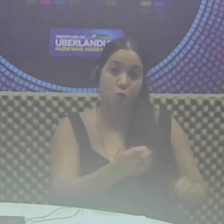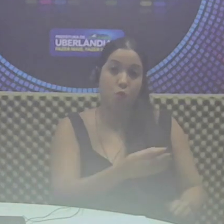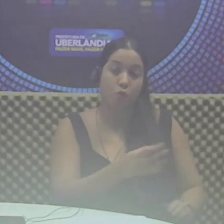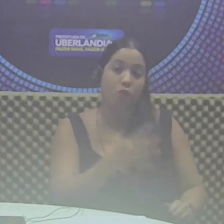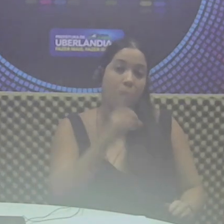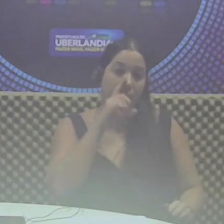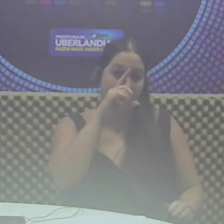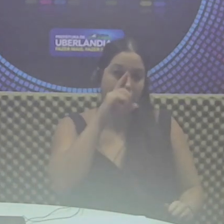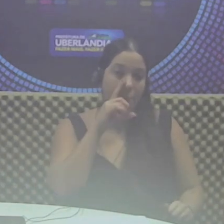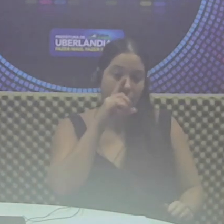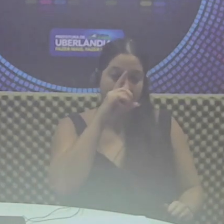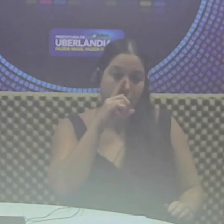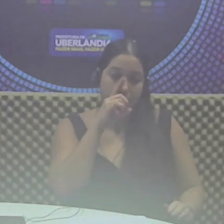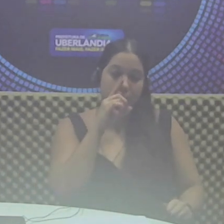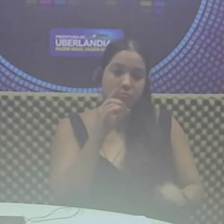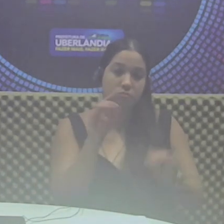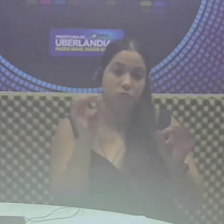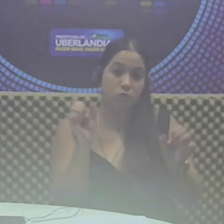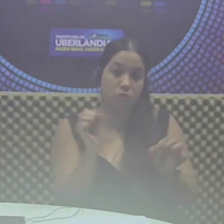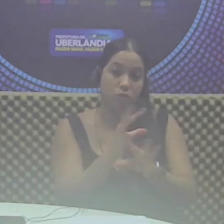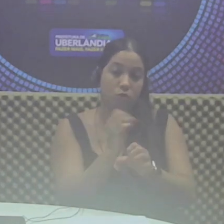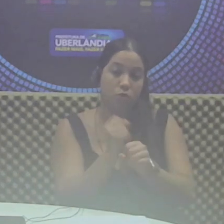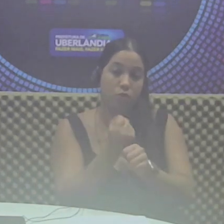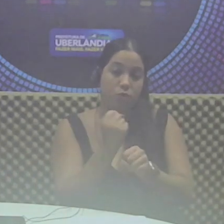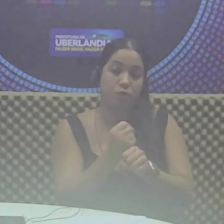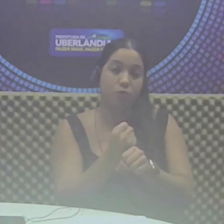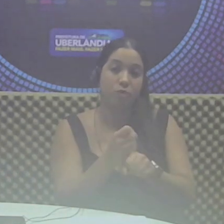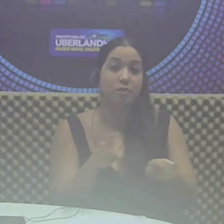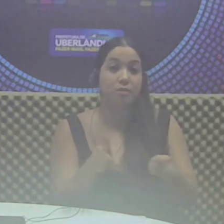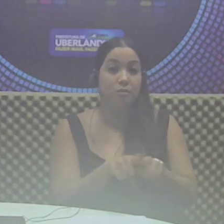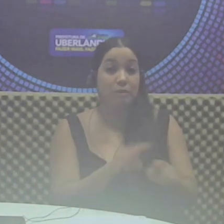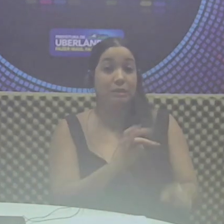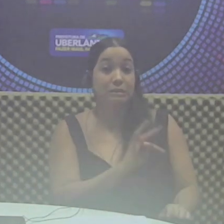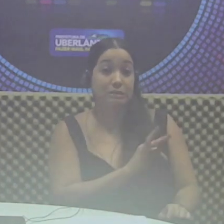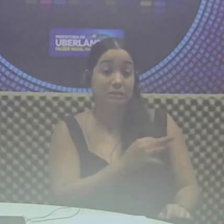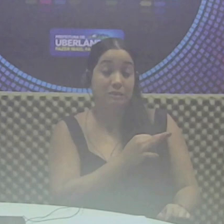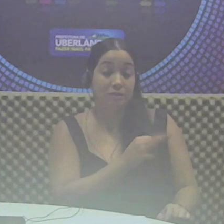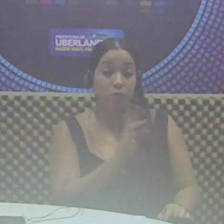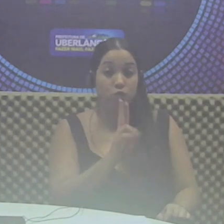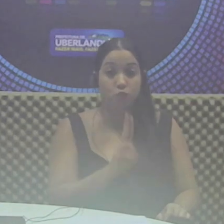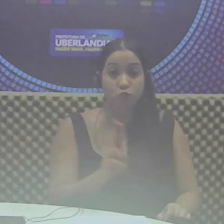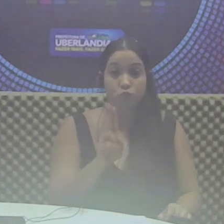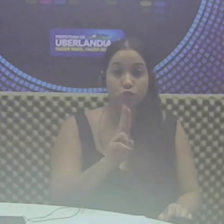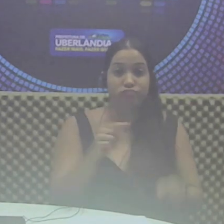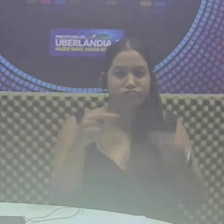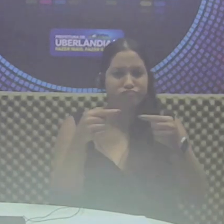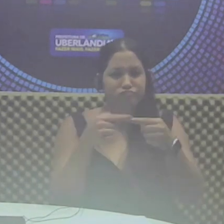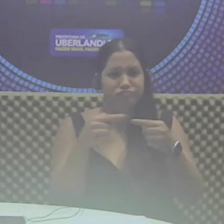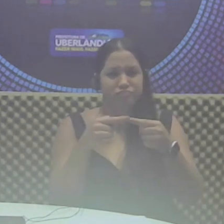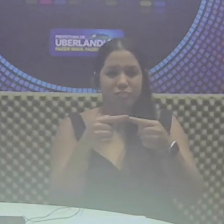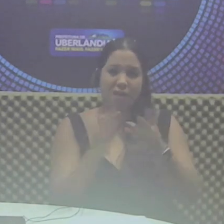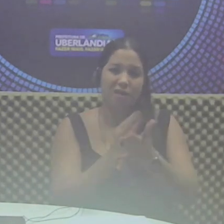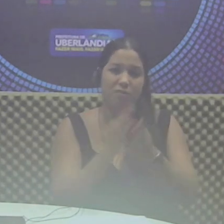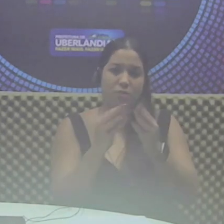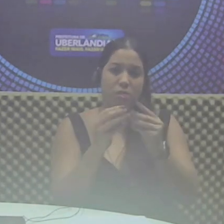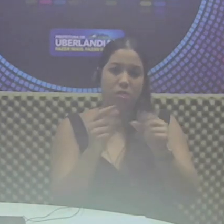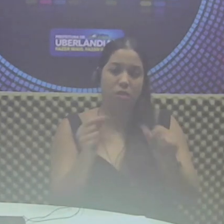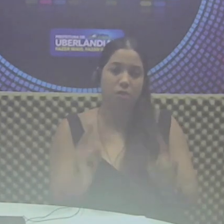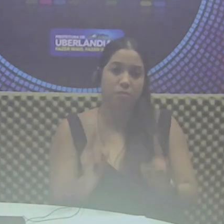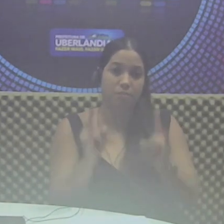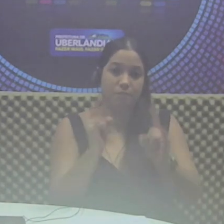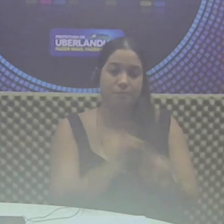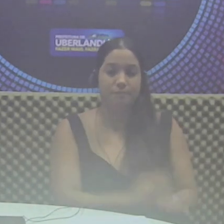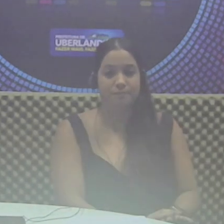em risco a integridade da obra, bem como técnicas cujos resultados descaracterizem a edificação.